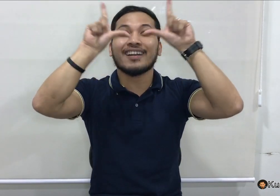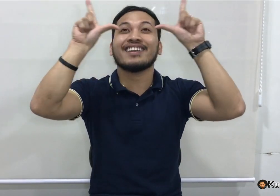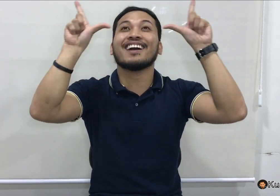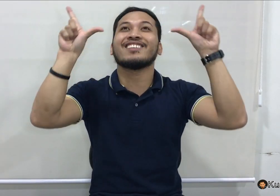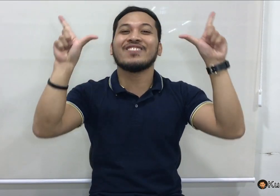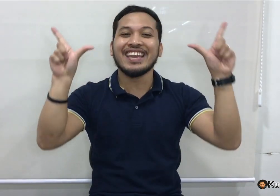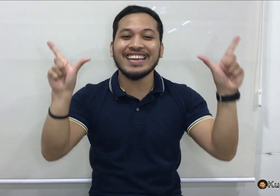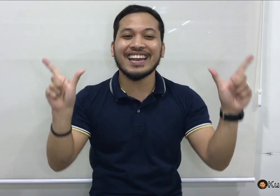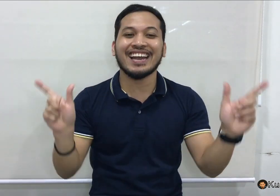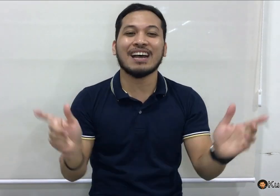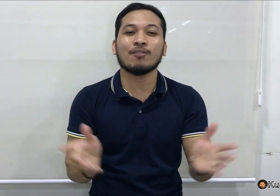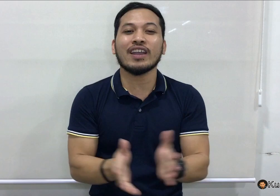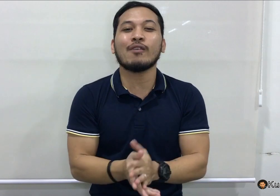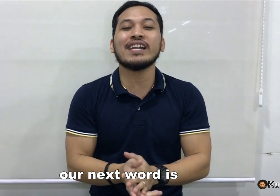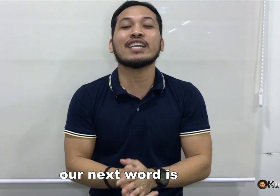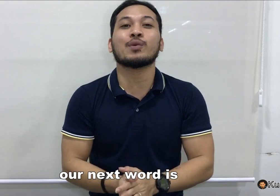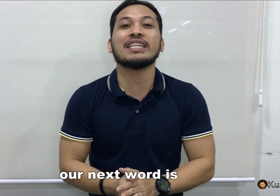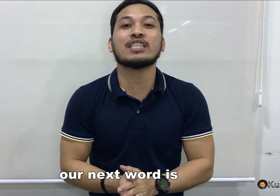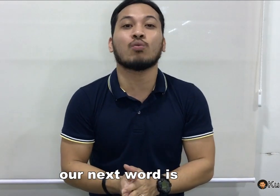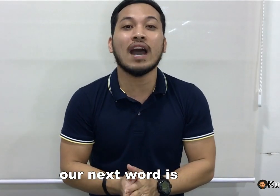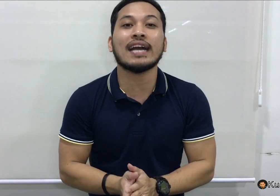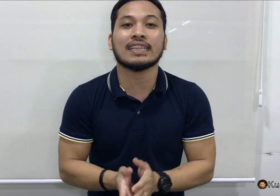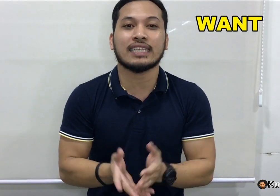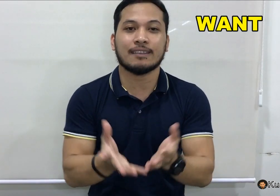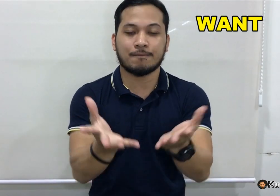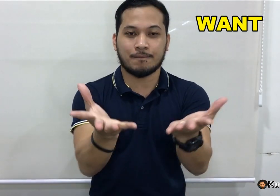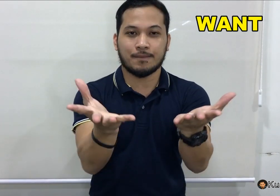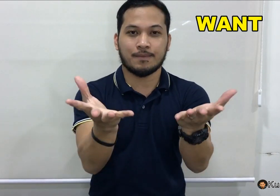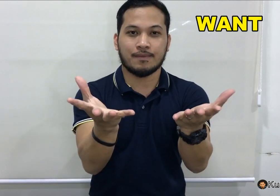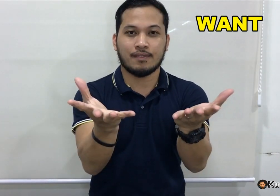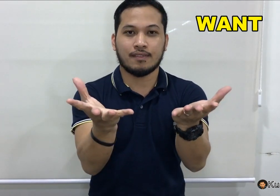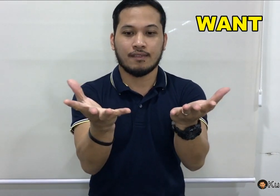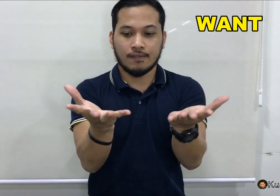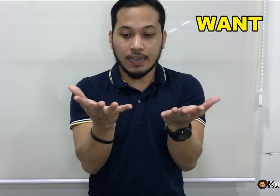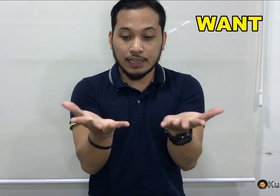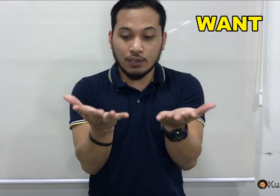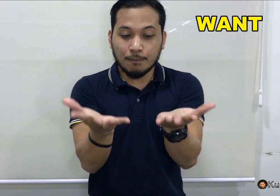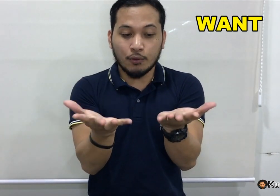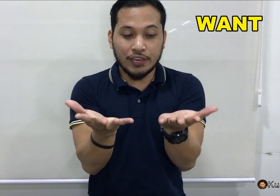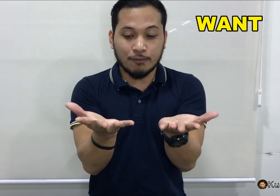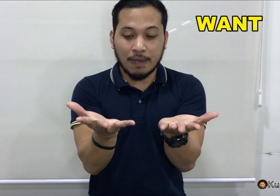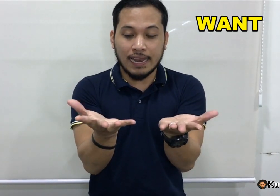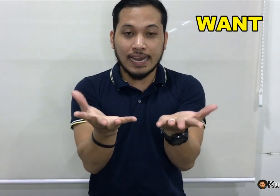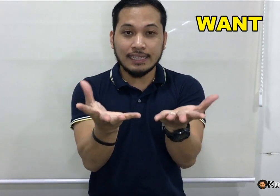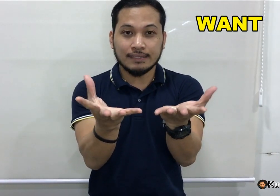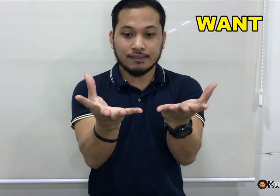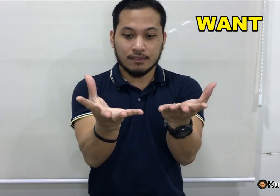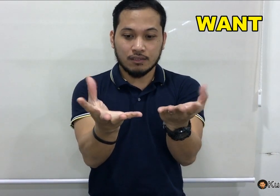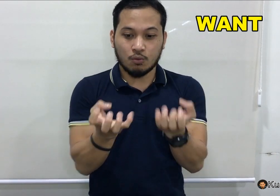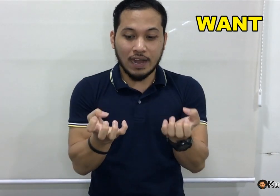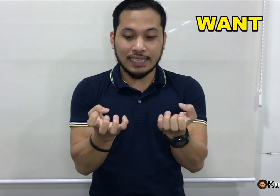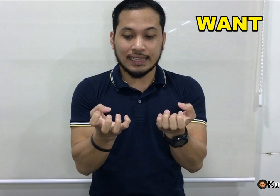Ayan. Wake up. Okay, our next word is, na dito lang kung inyong palad. One.